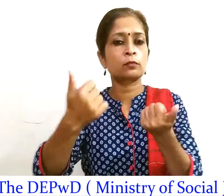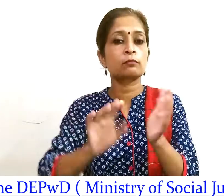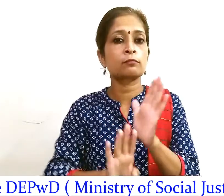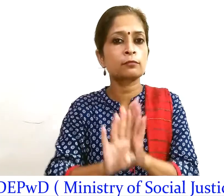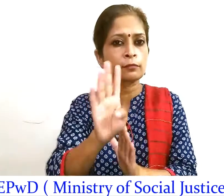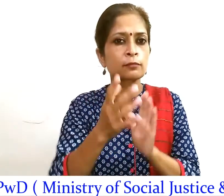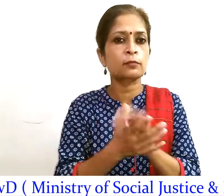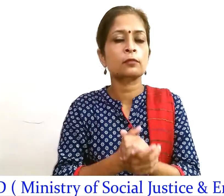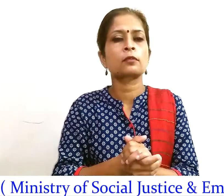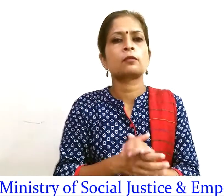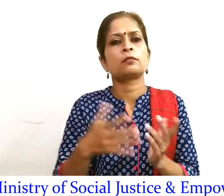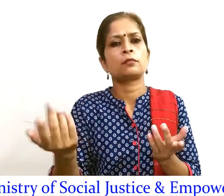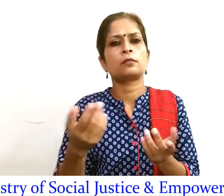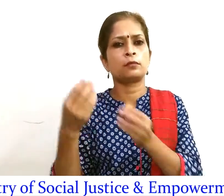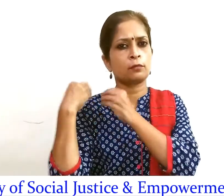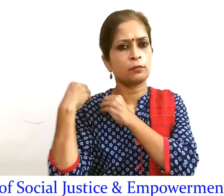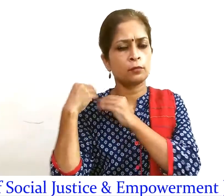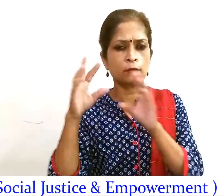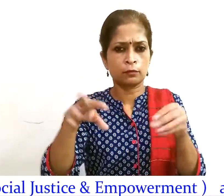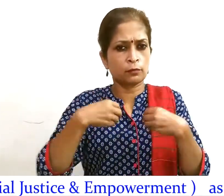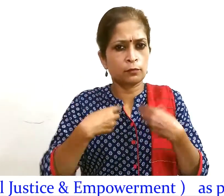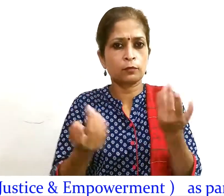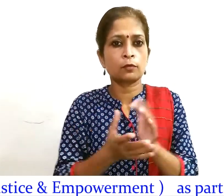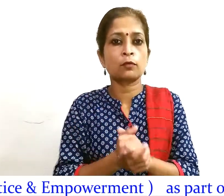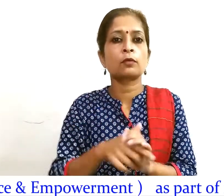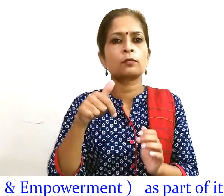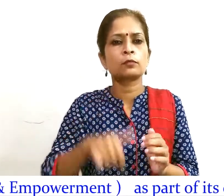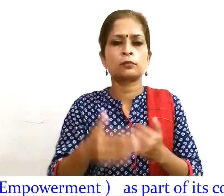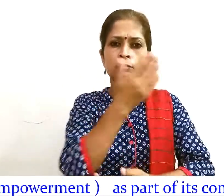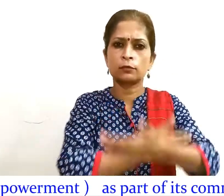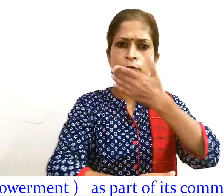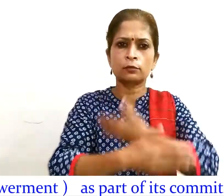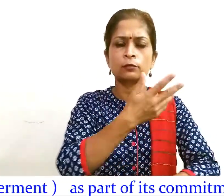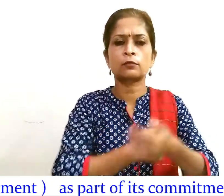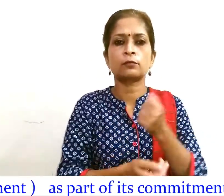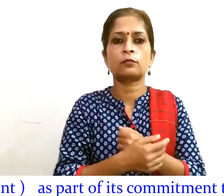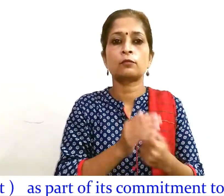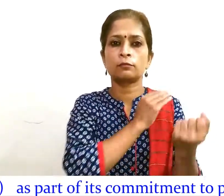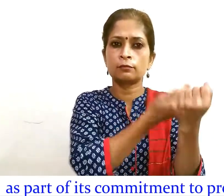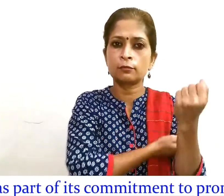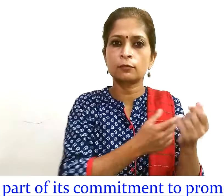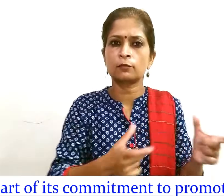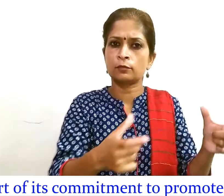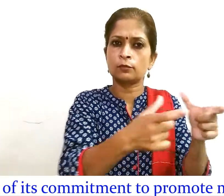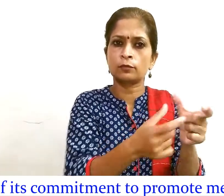उत्थान ही दू अपने दाईतों के निर्वहन के क्रम में दिव्यांग चन सशक्तिकरण विभाग